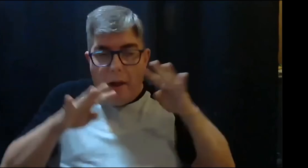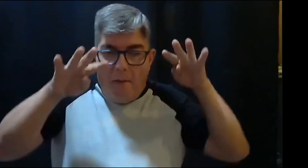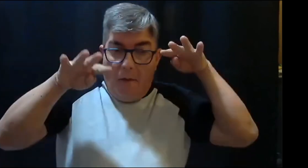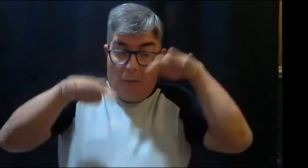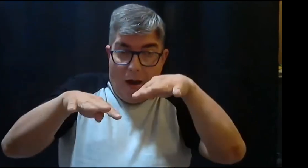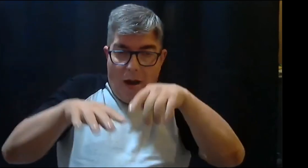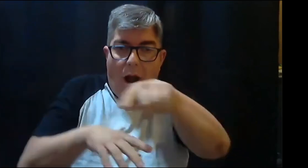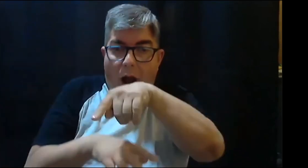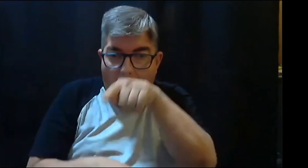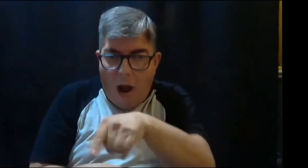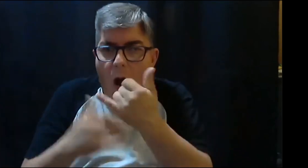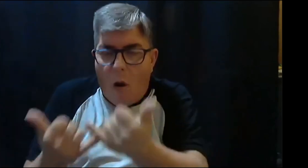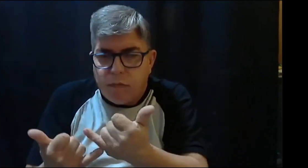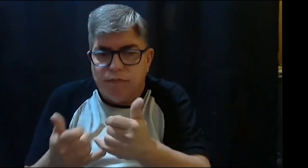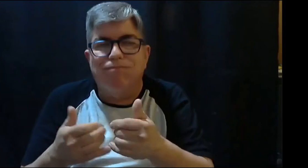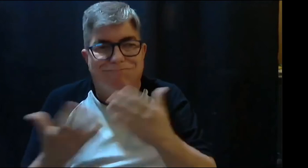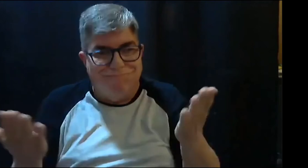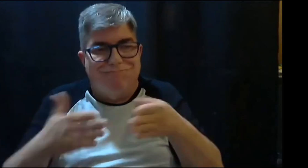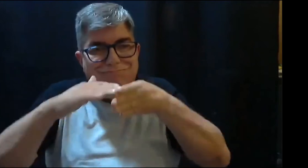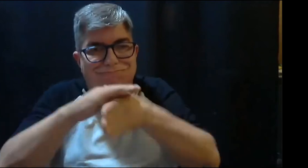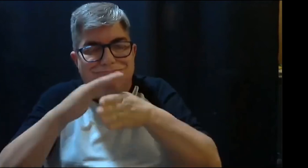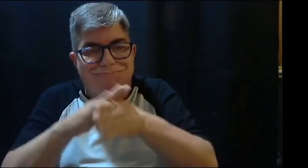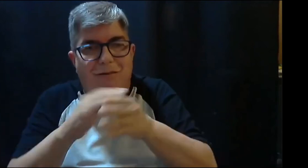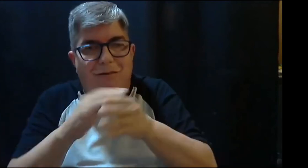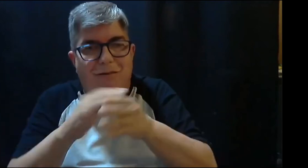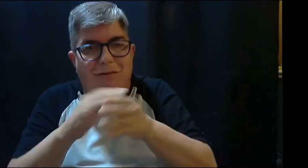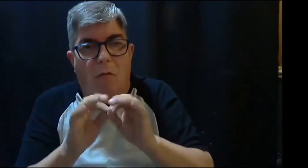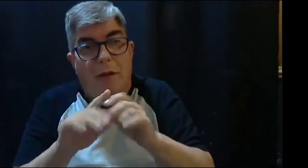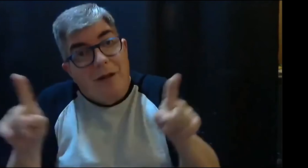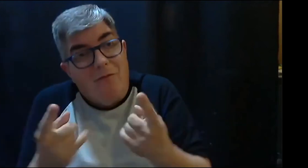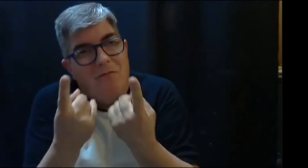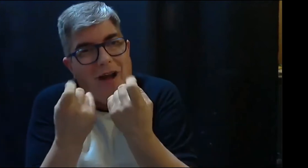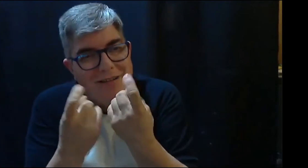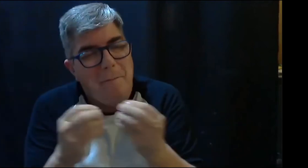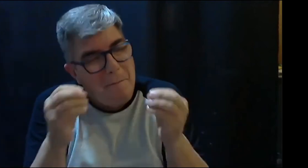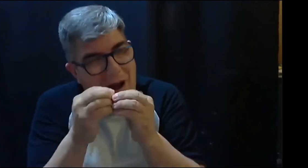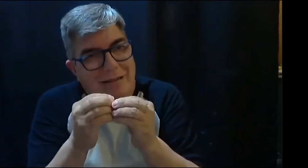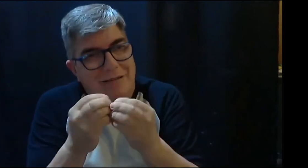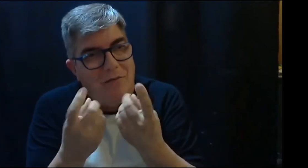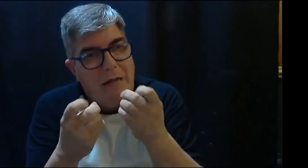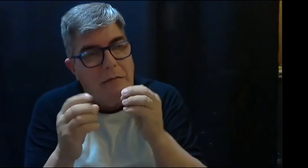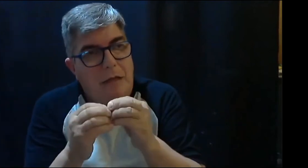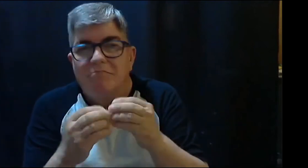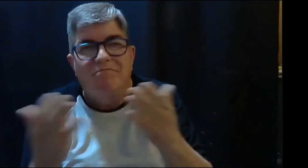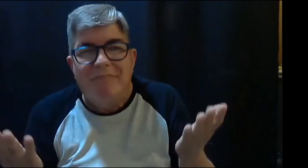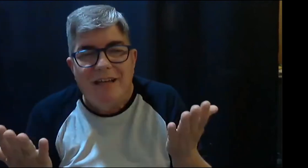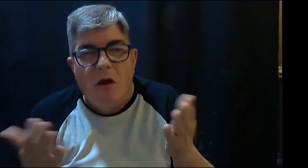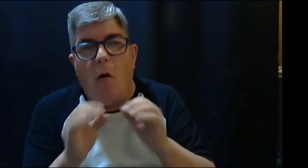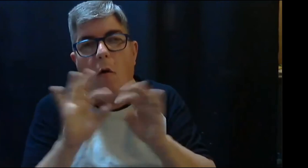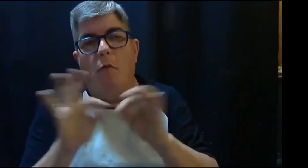también por ejemplo ver cómo a nivel de país se tiene la oportunidad de poder acceder aunque